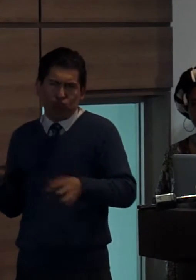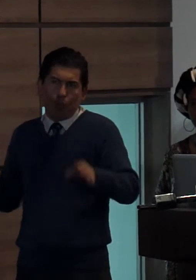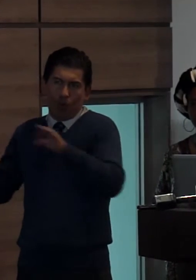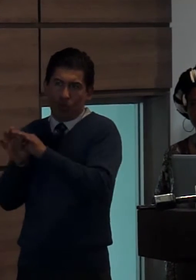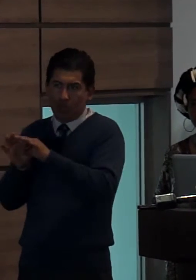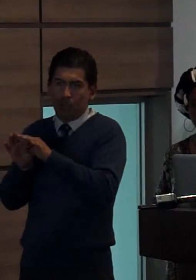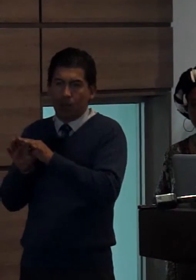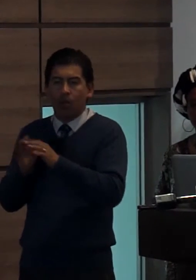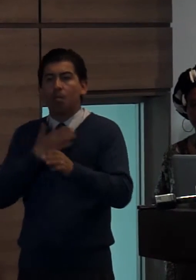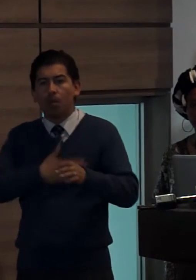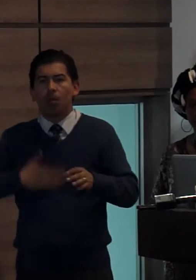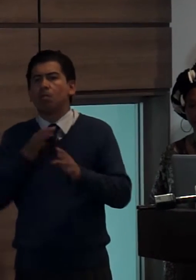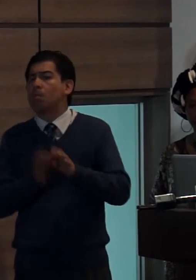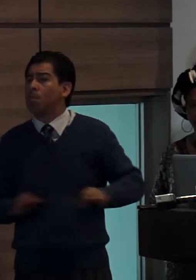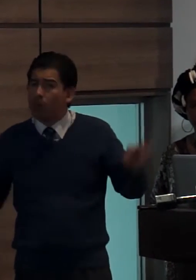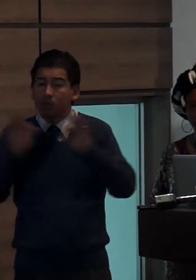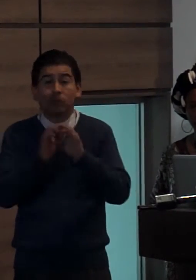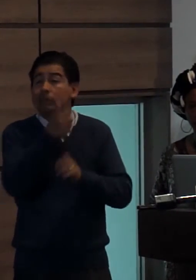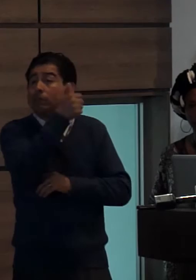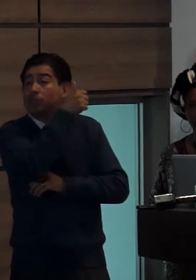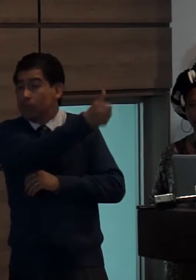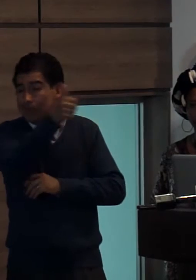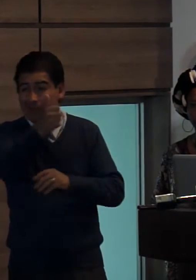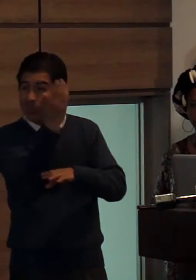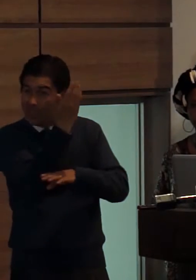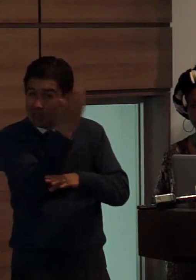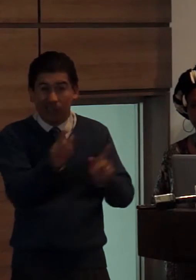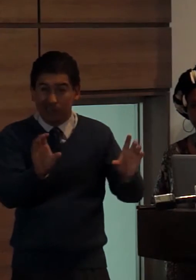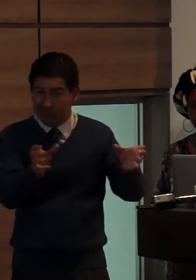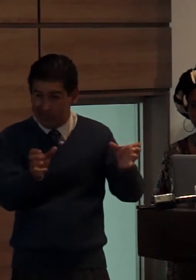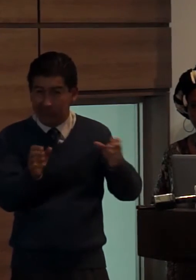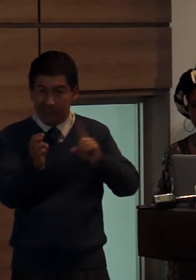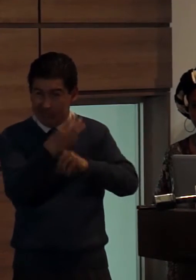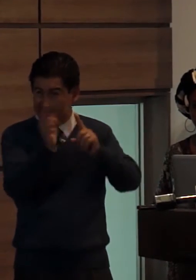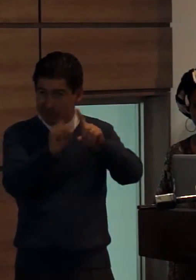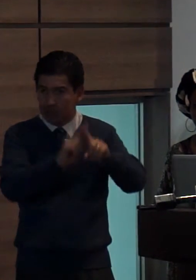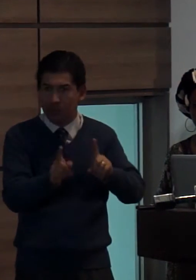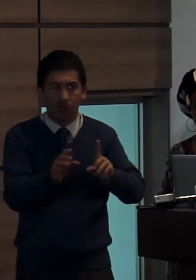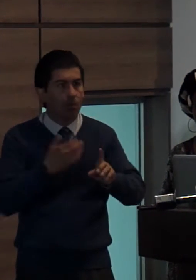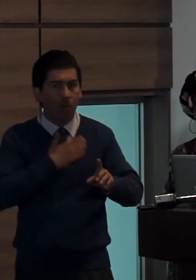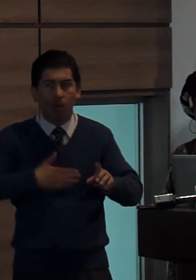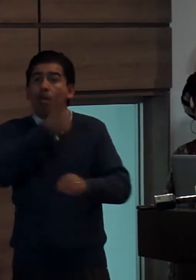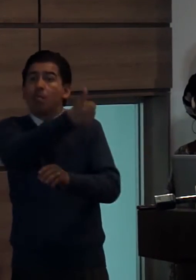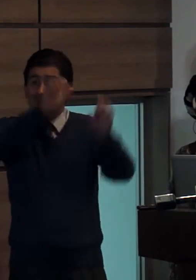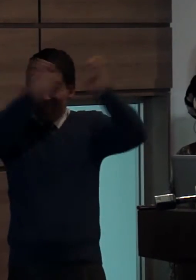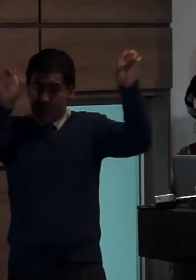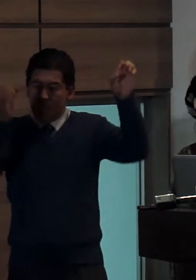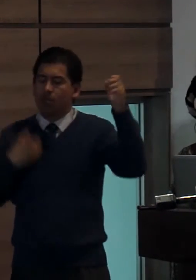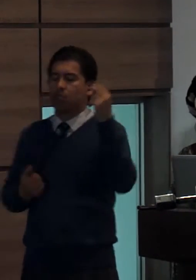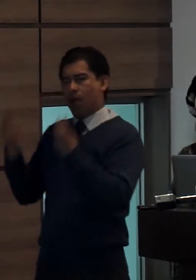que se autorregulen pensando en el respeto a la dignidad de los seres humanos